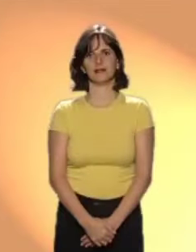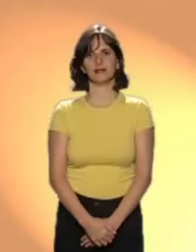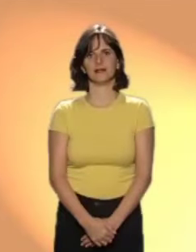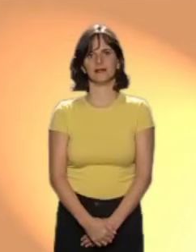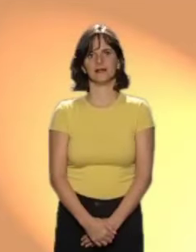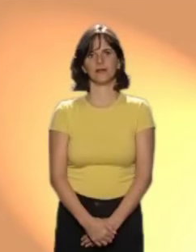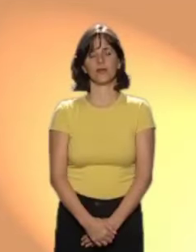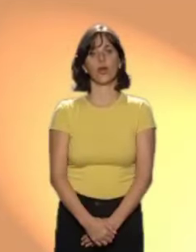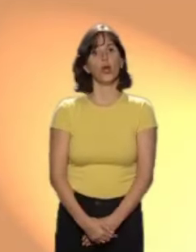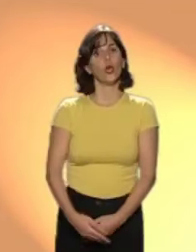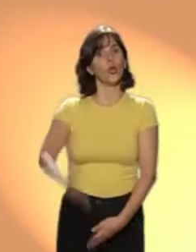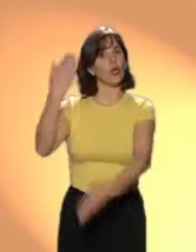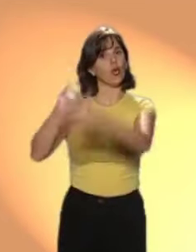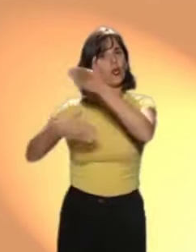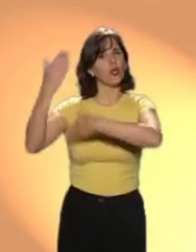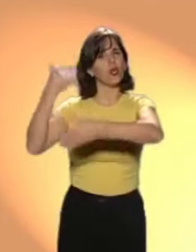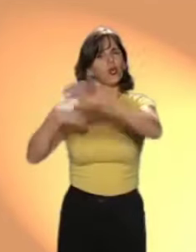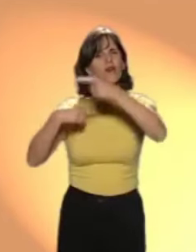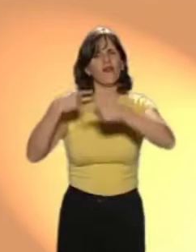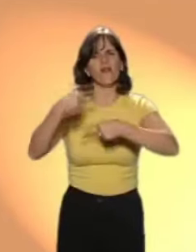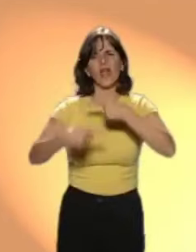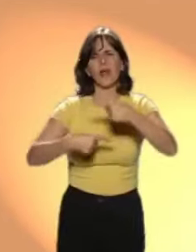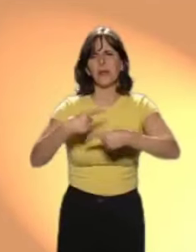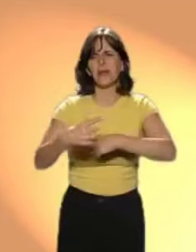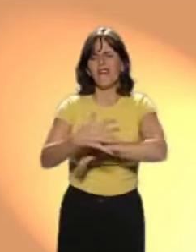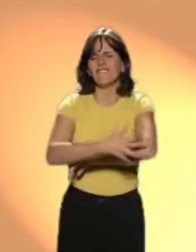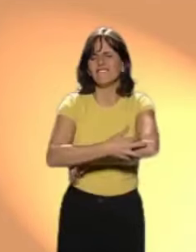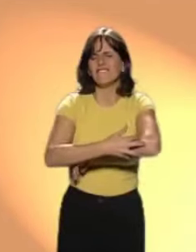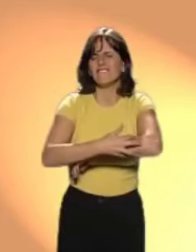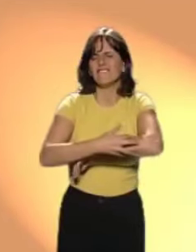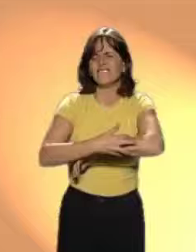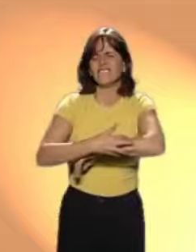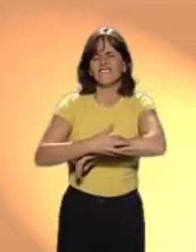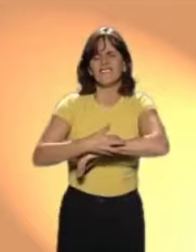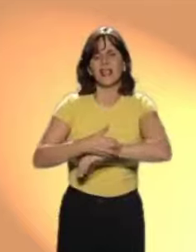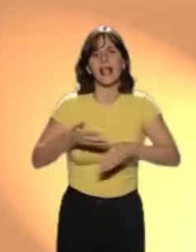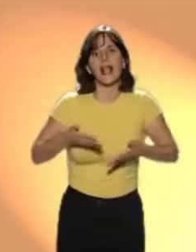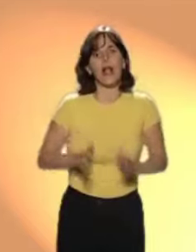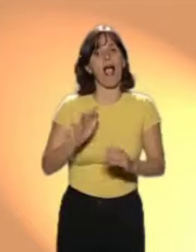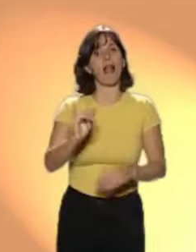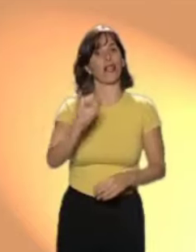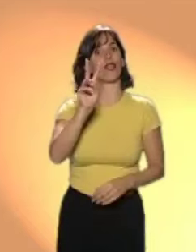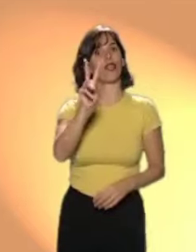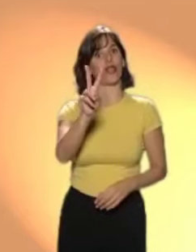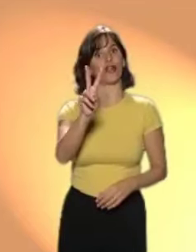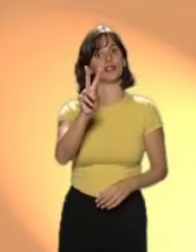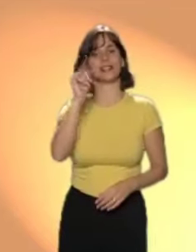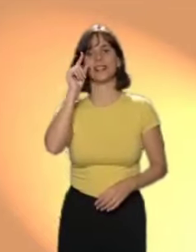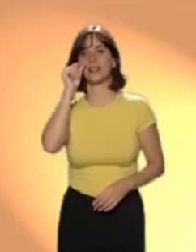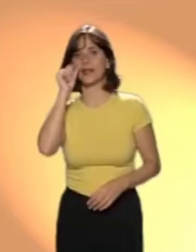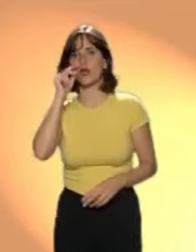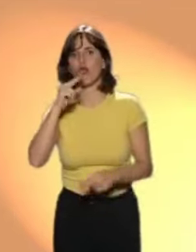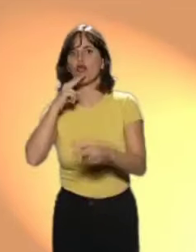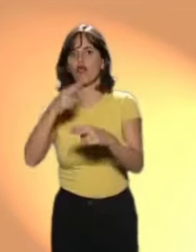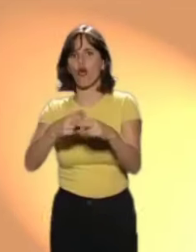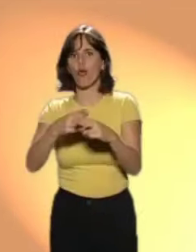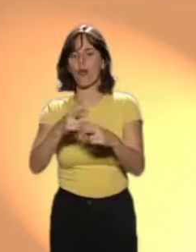La casa de chocolate Hace mucho tiempo había una familia muy pobre que tenía dos hijos,